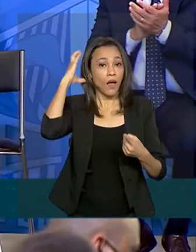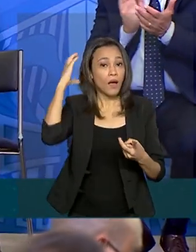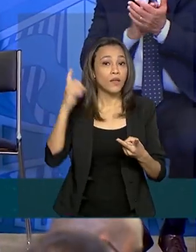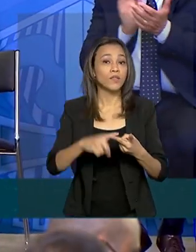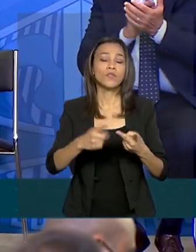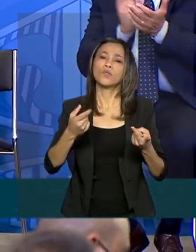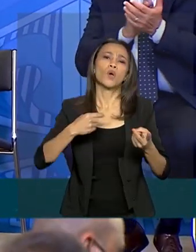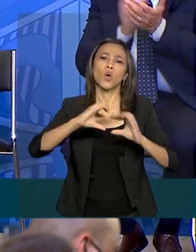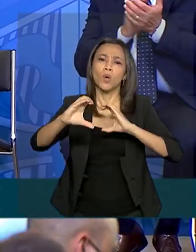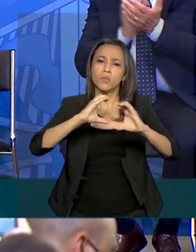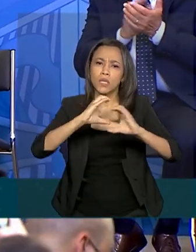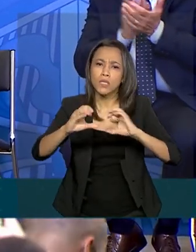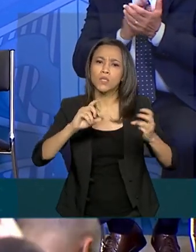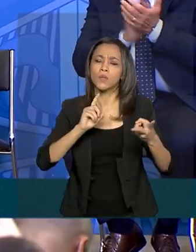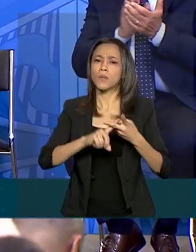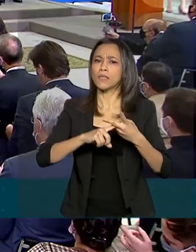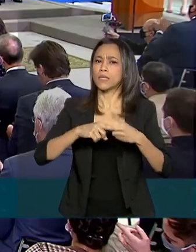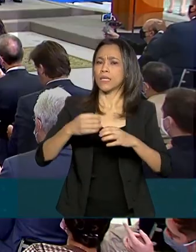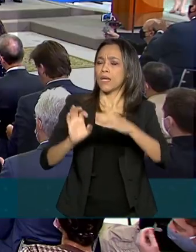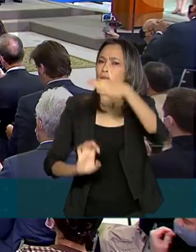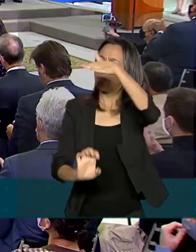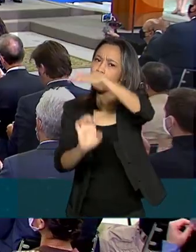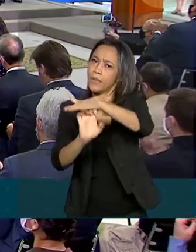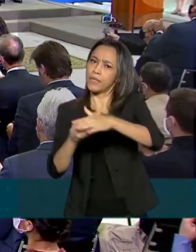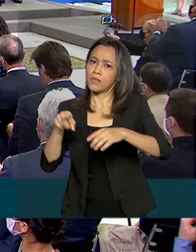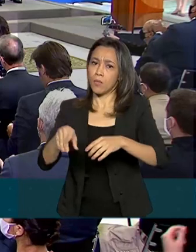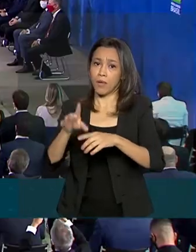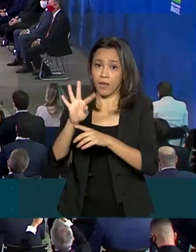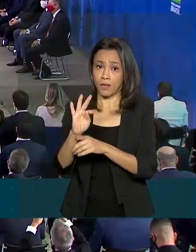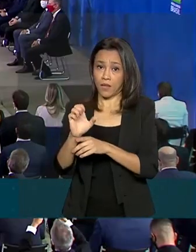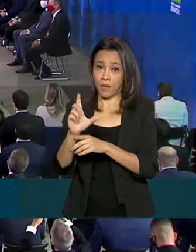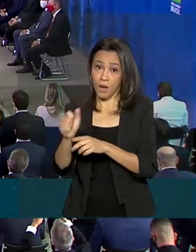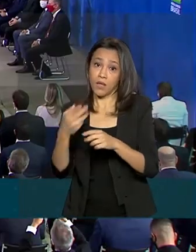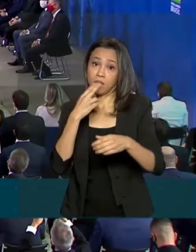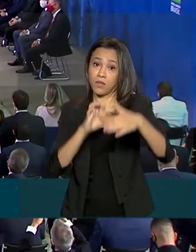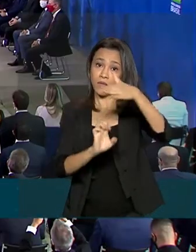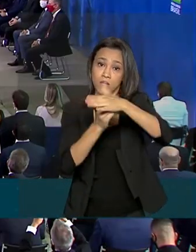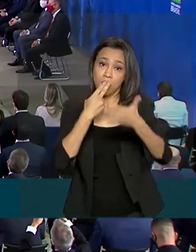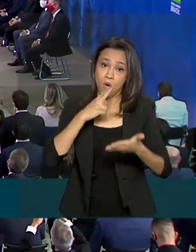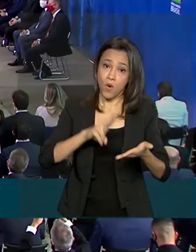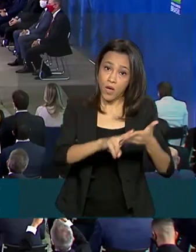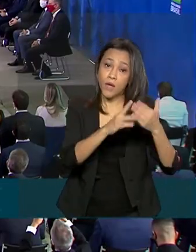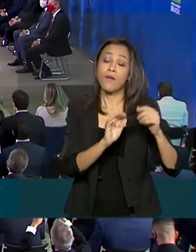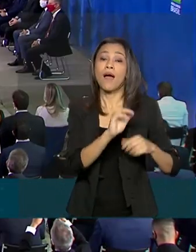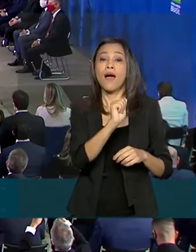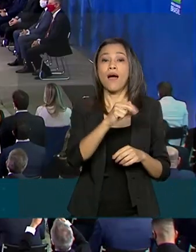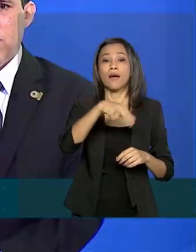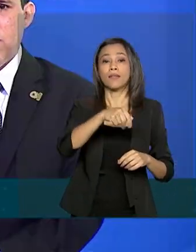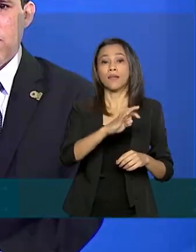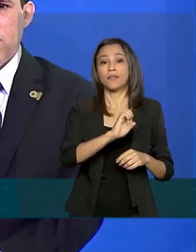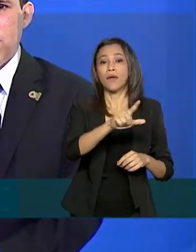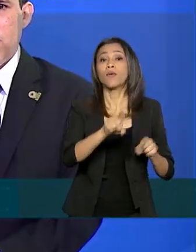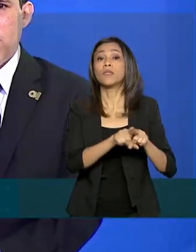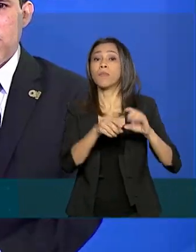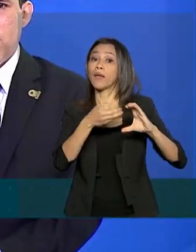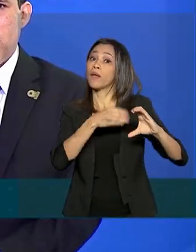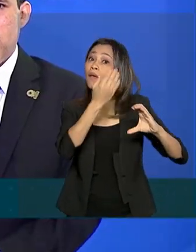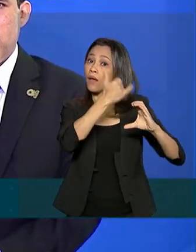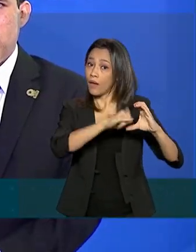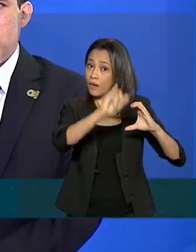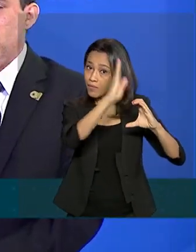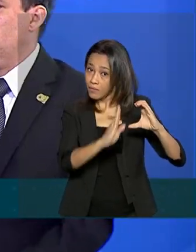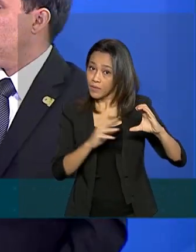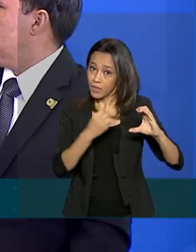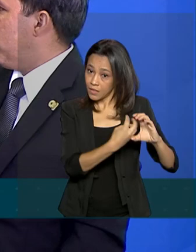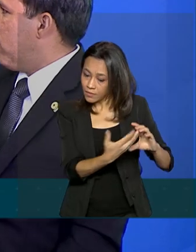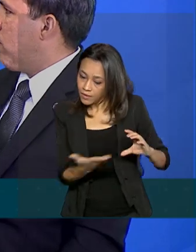telecomunicações de empresas como a Telebrás, os Correios, a Anatel e a EBC, além da Secretaria Especial de